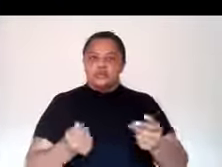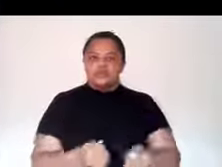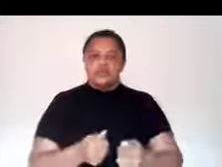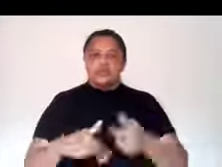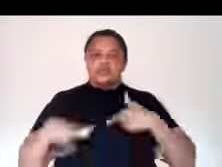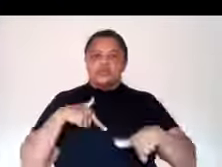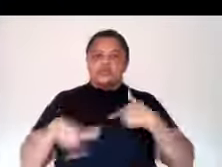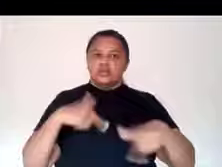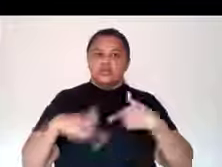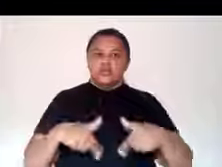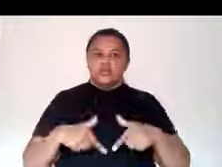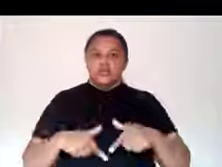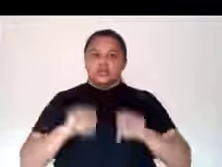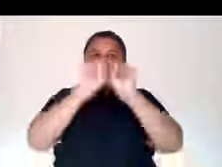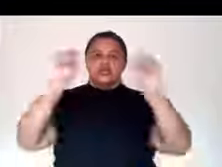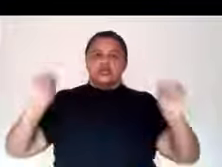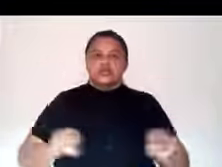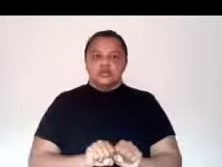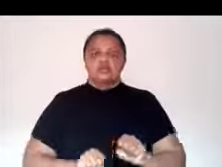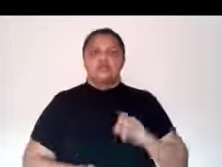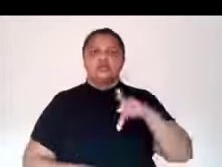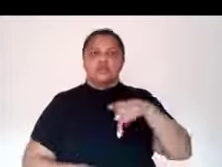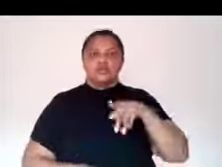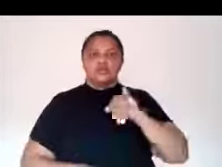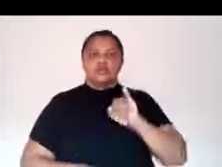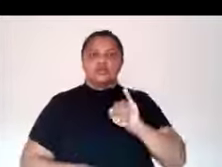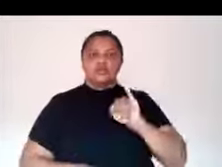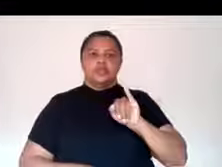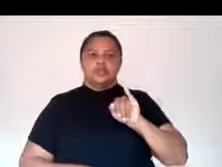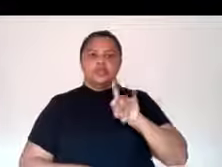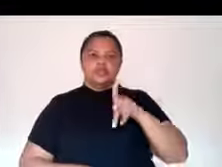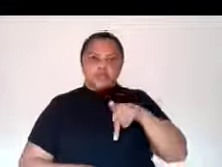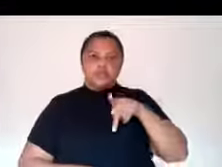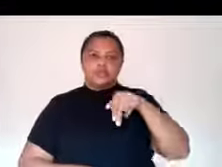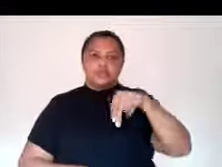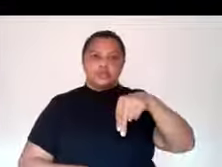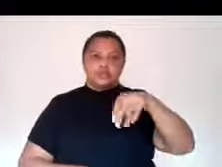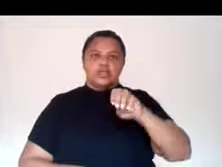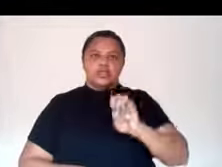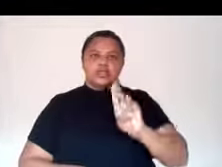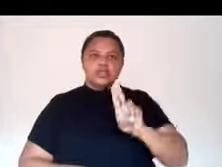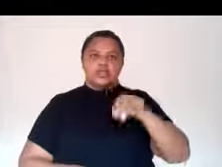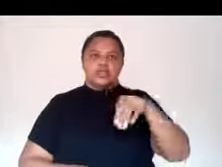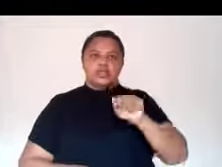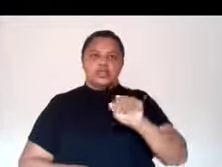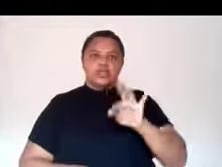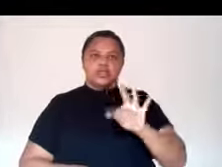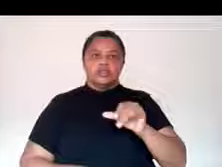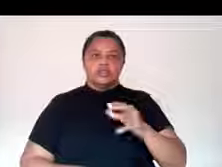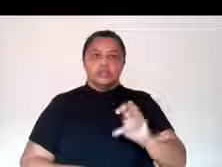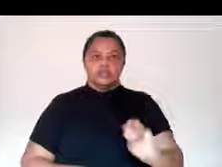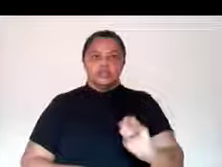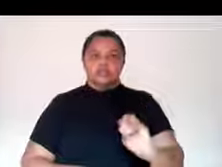e eu tenho, junto com o restante da equipe, trabalhando em partir de circuito pneumático.